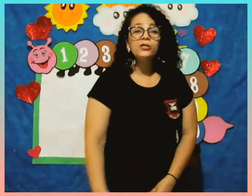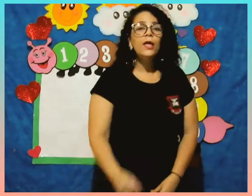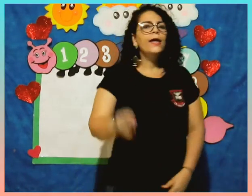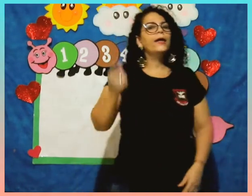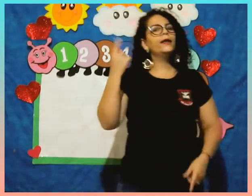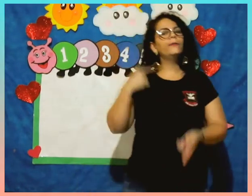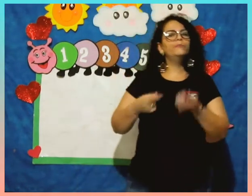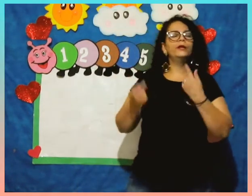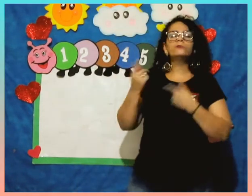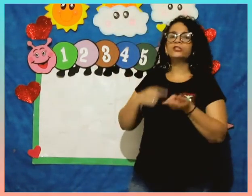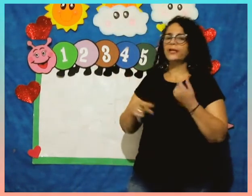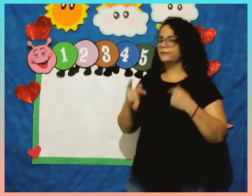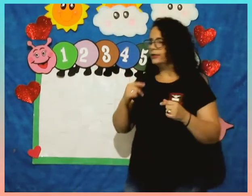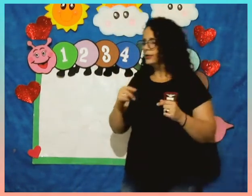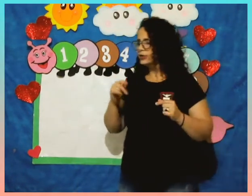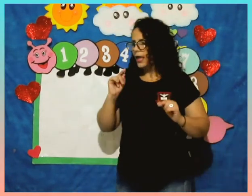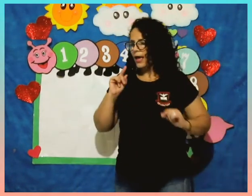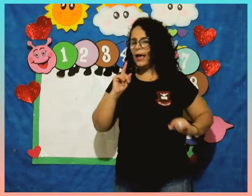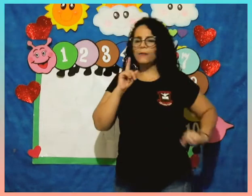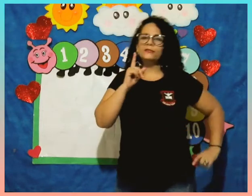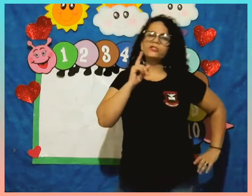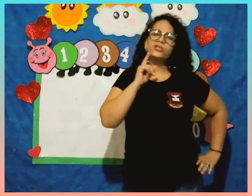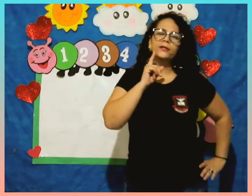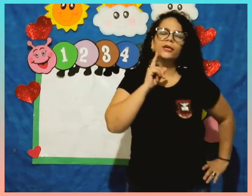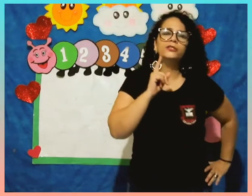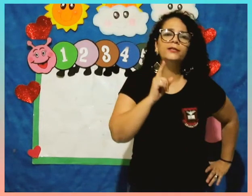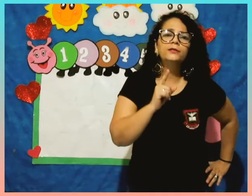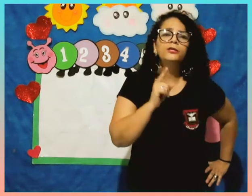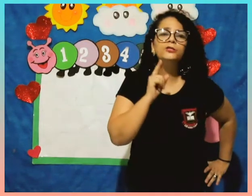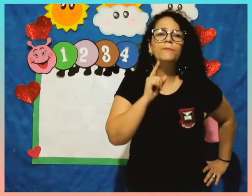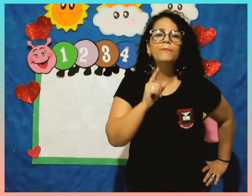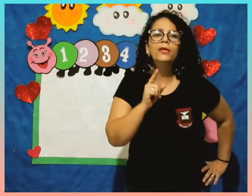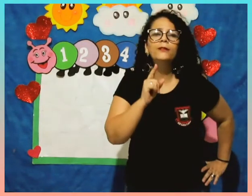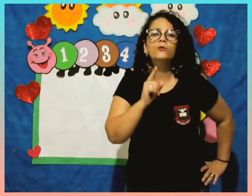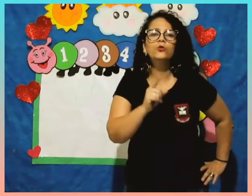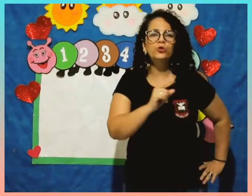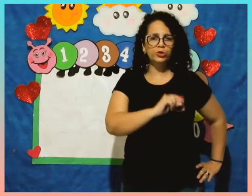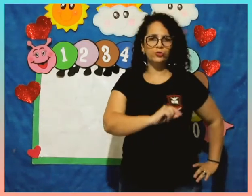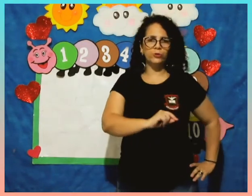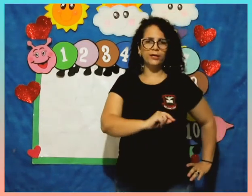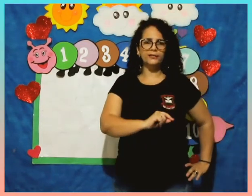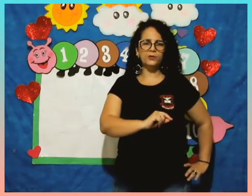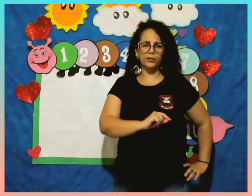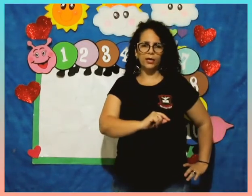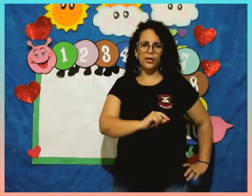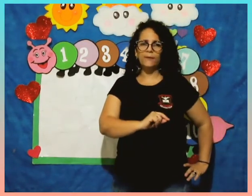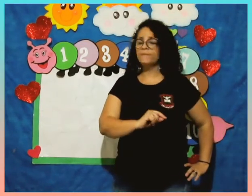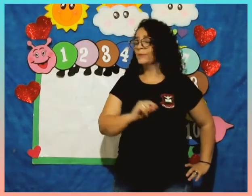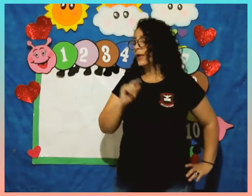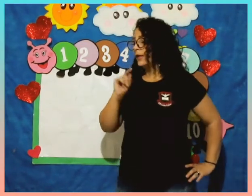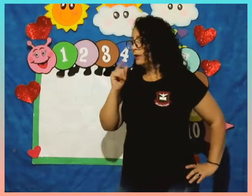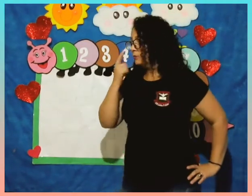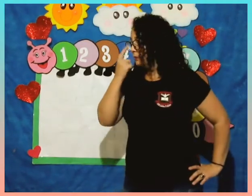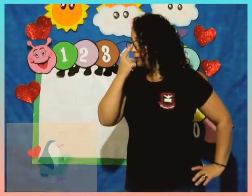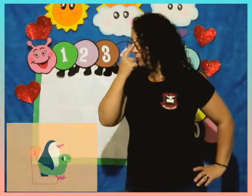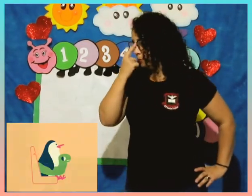relembrando as letrinhas. Ah, mas a tia quer as letrinhas minúsculas, ok? Eu tenho um